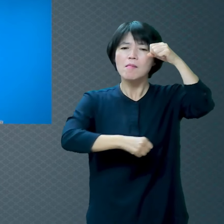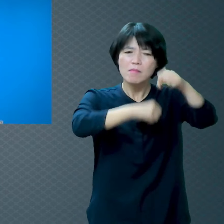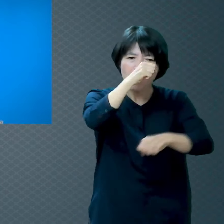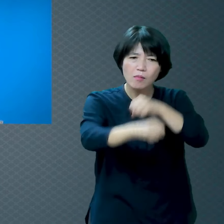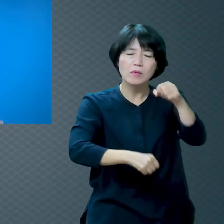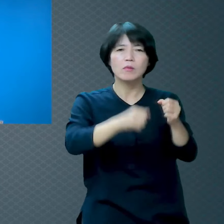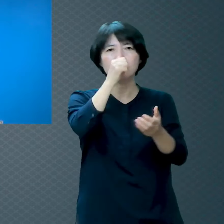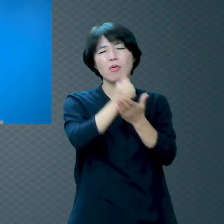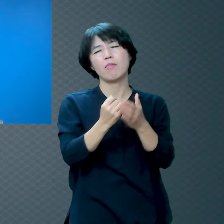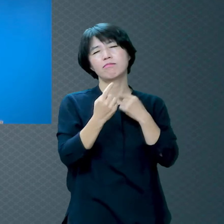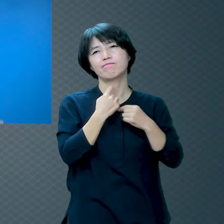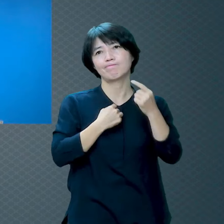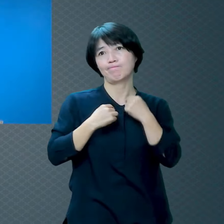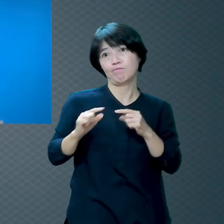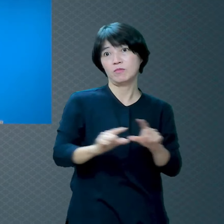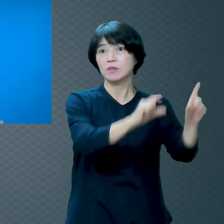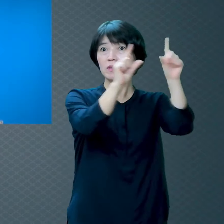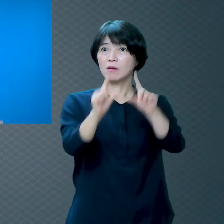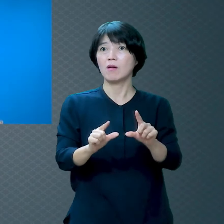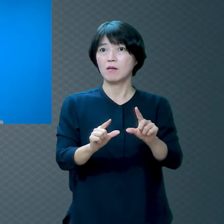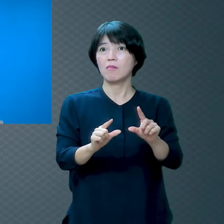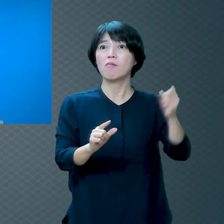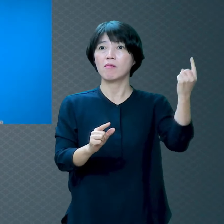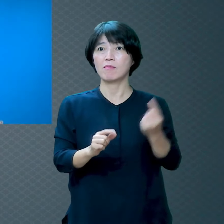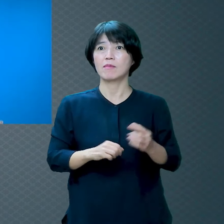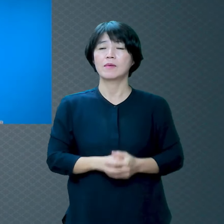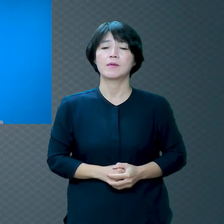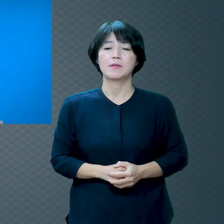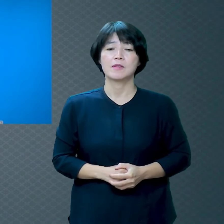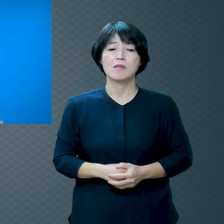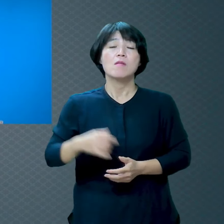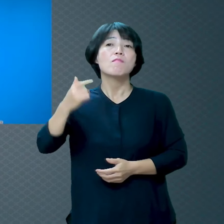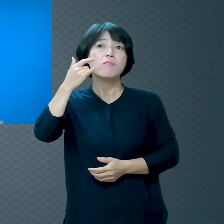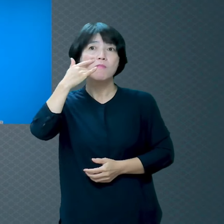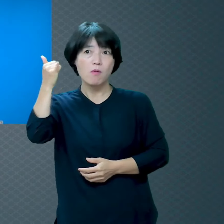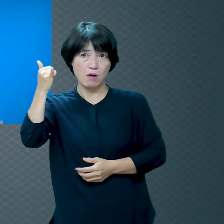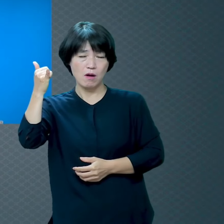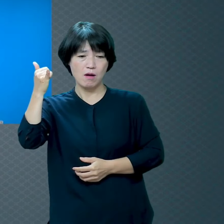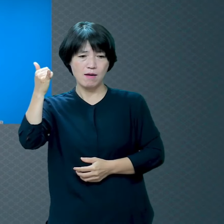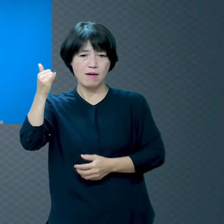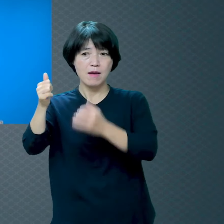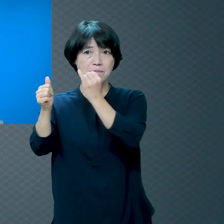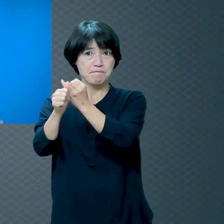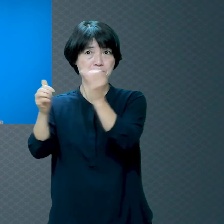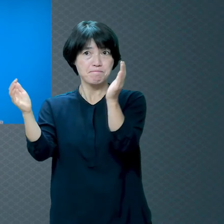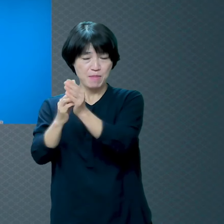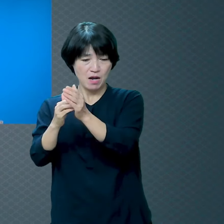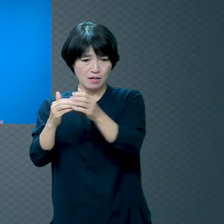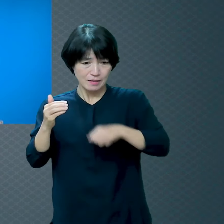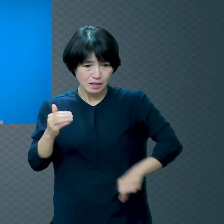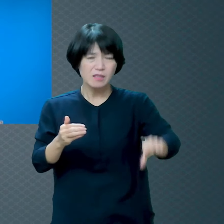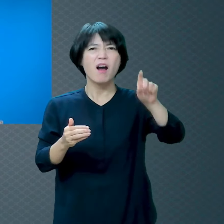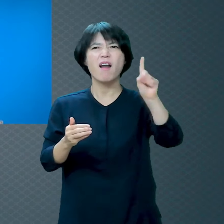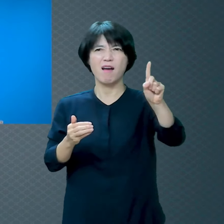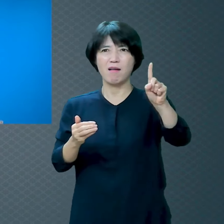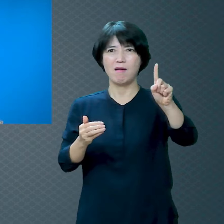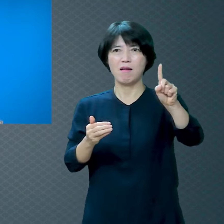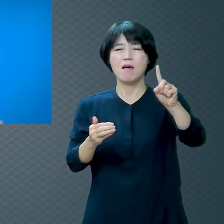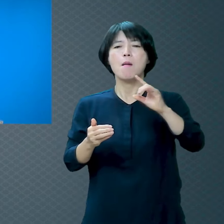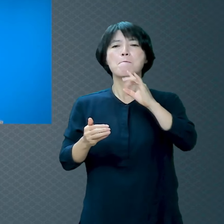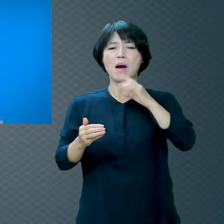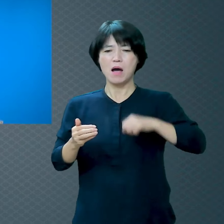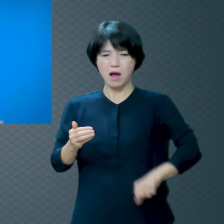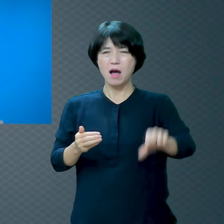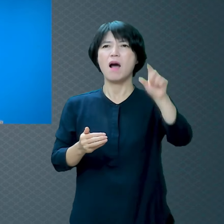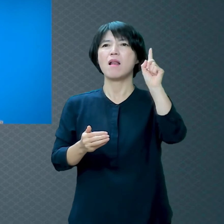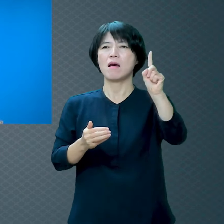부모가 결혼을 해가지고 귀하게 자식을 낳는데 딱 하나밖에 못 낳았다고 생각해 보죠 더